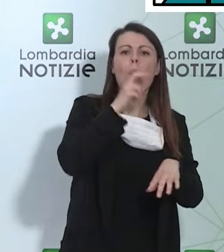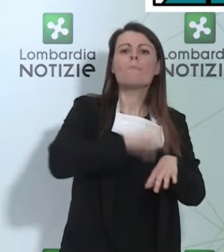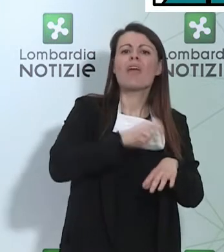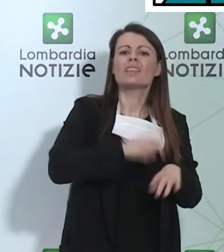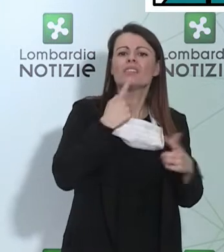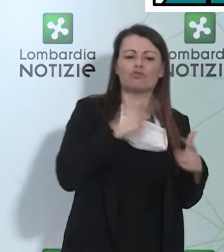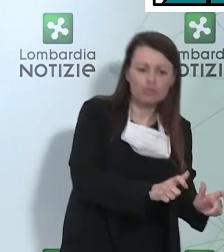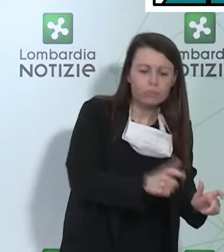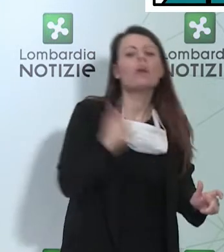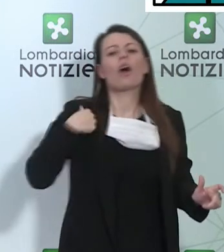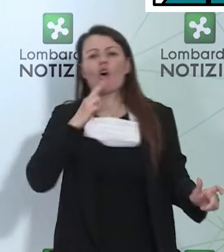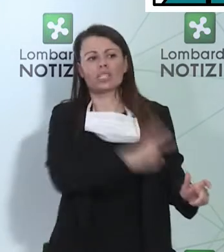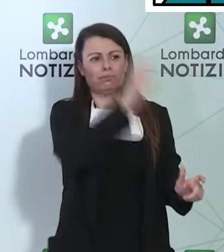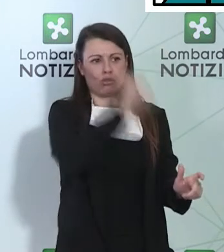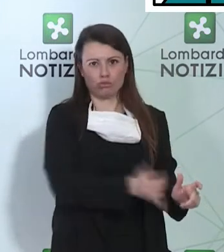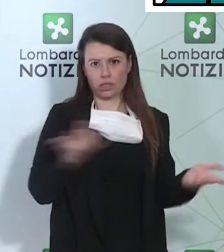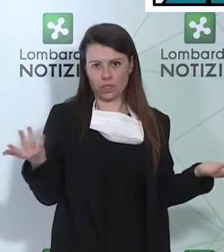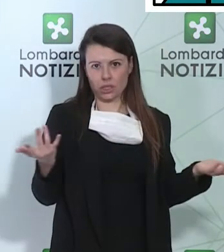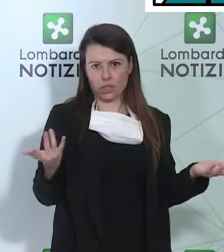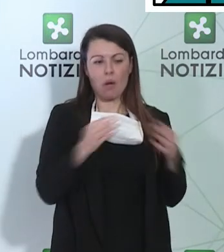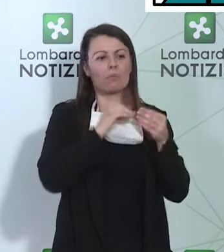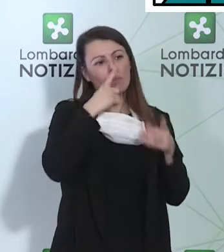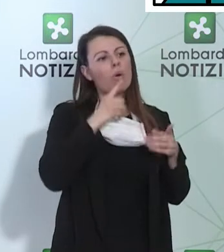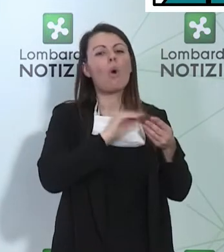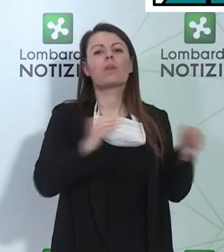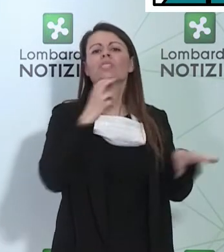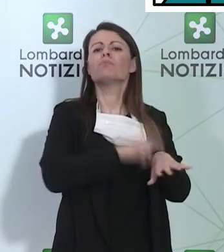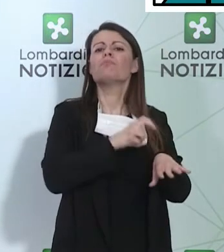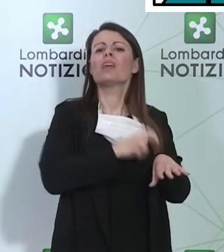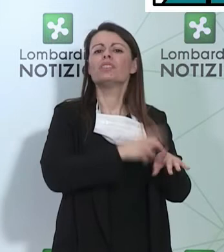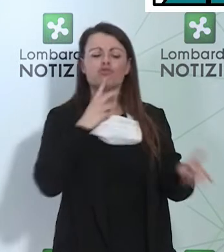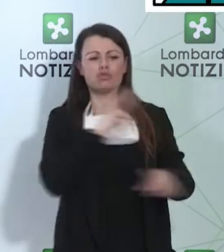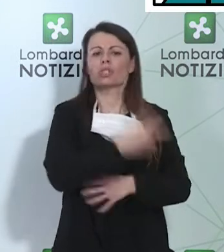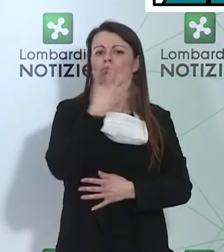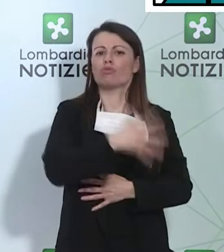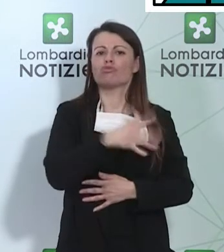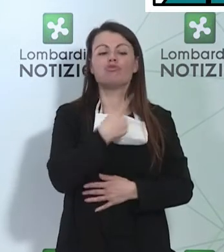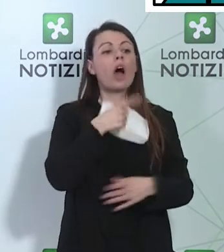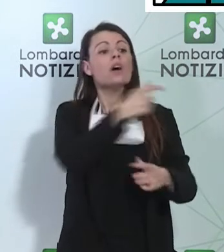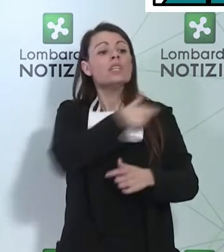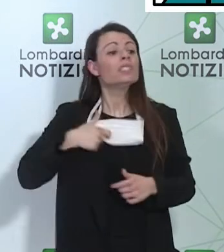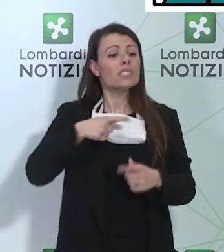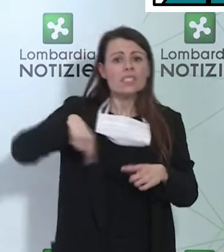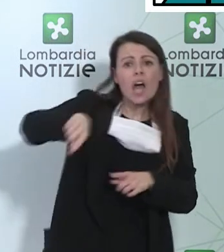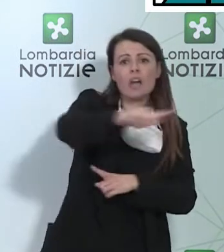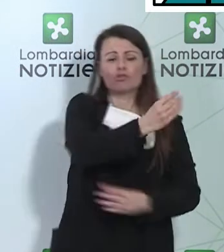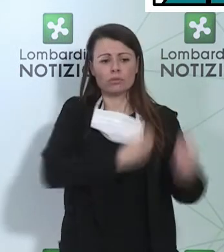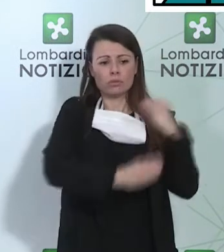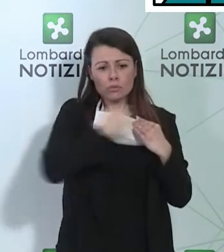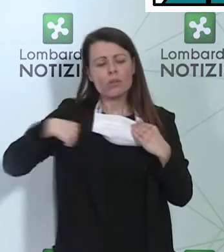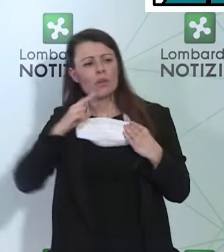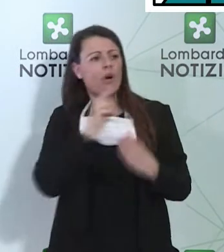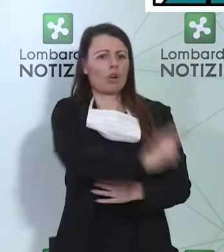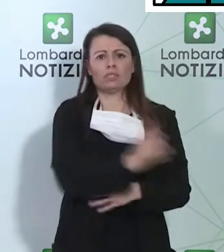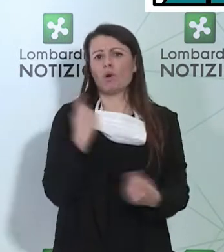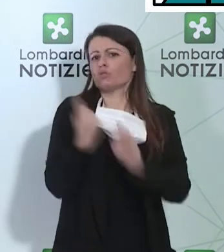fornitura di presidi medici ho risposto alla domanda che mi veniva da parte dei sindaci facendo presente come si svolge